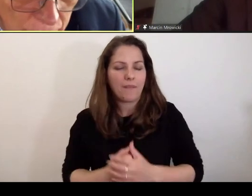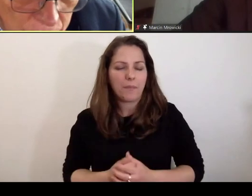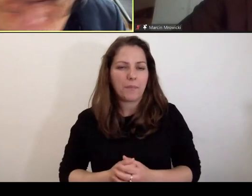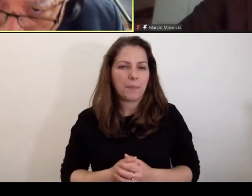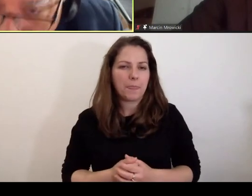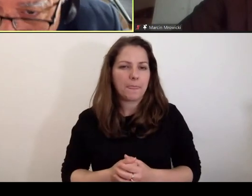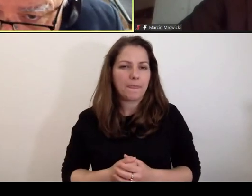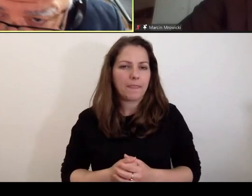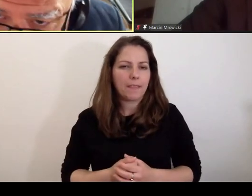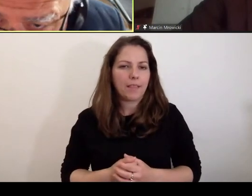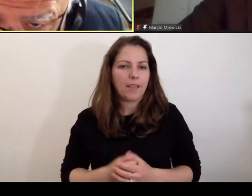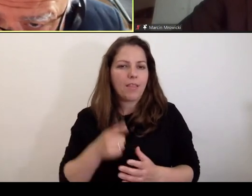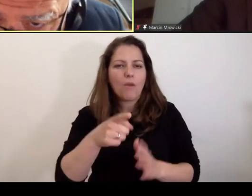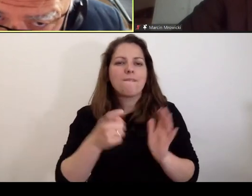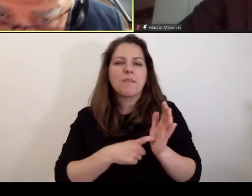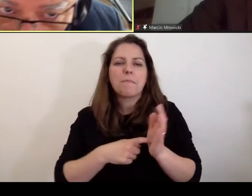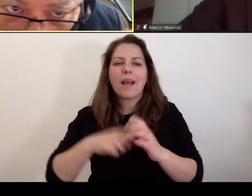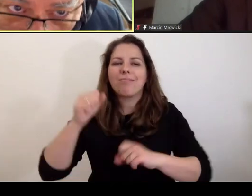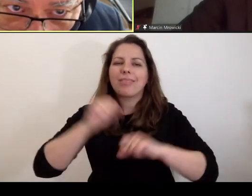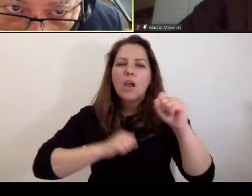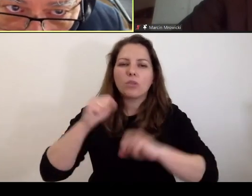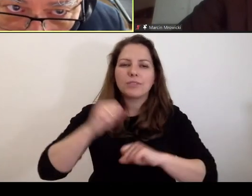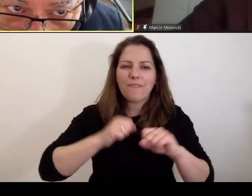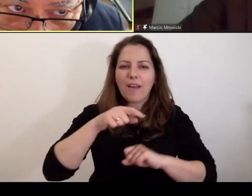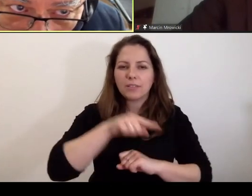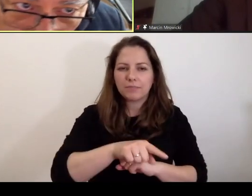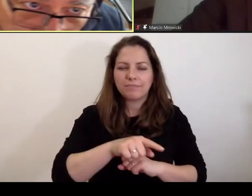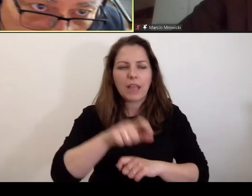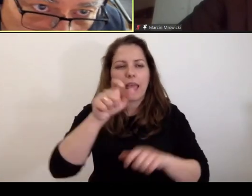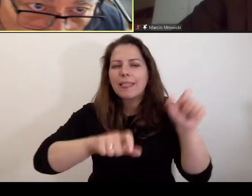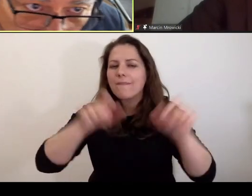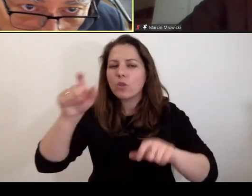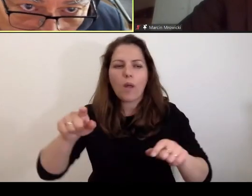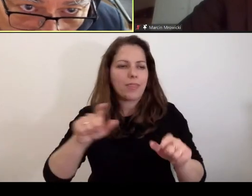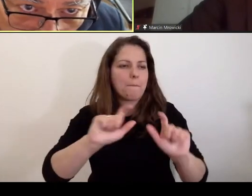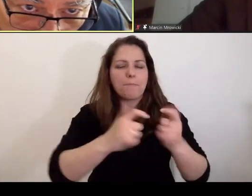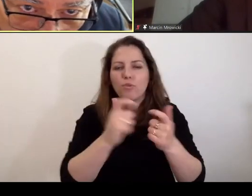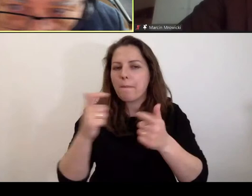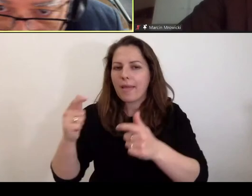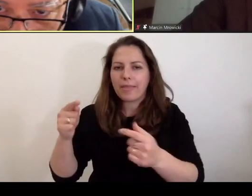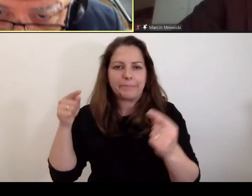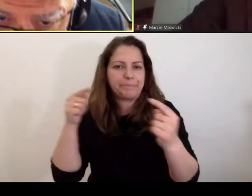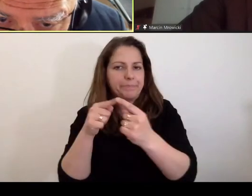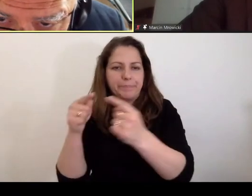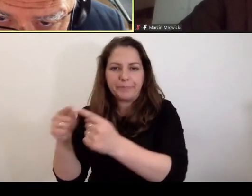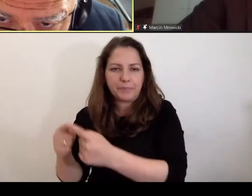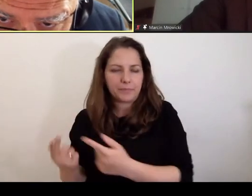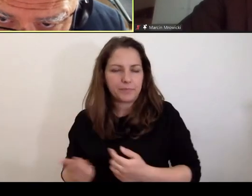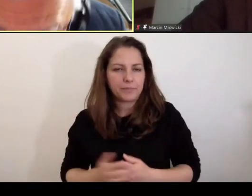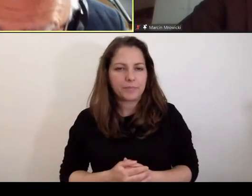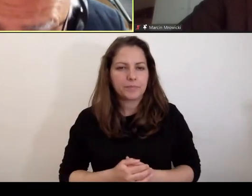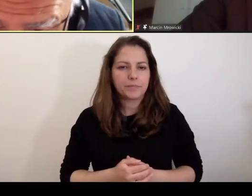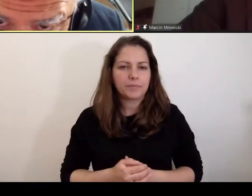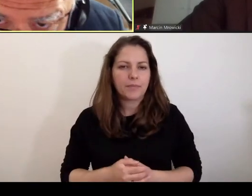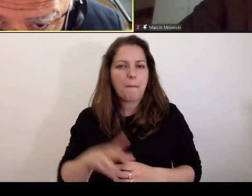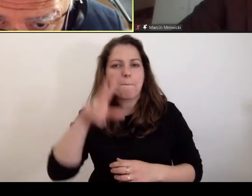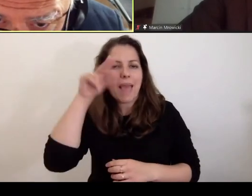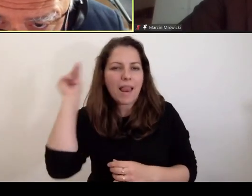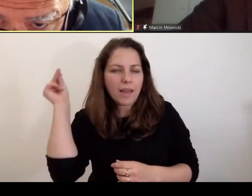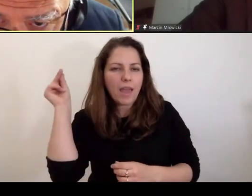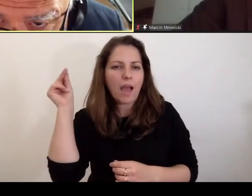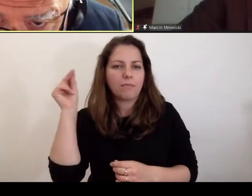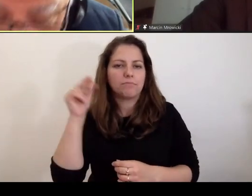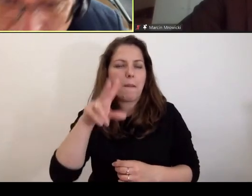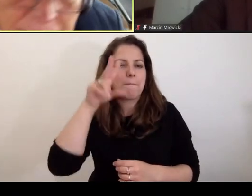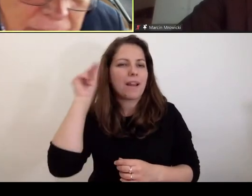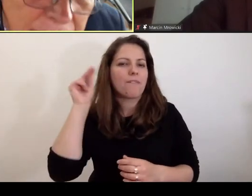To wymaga wynegocjowania w odniesieniu do każdego indywidualnego przypadku, jednym z oskarżonych przez dłuższy staw przewoł na terenie Belgii, bo